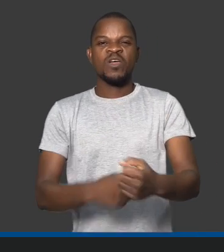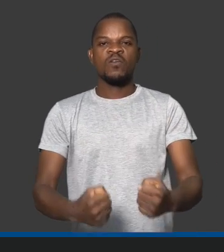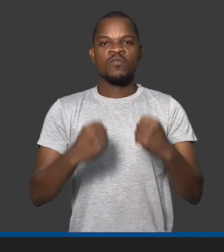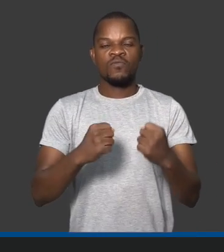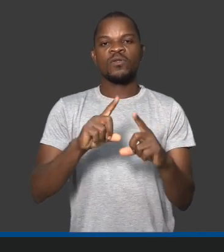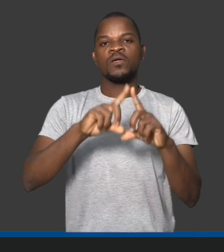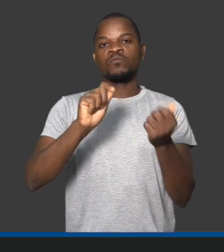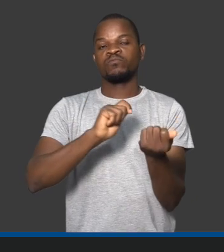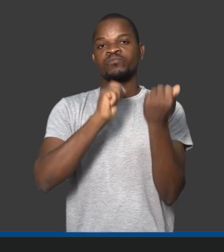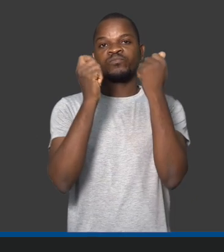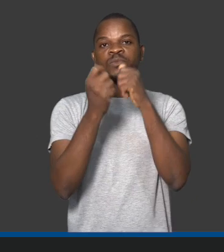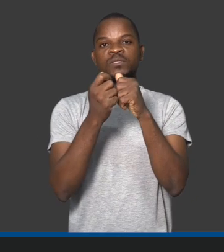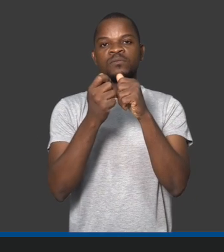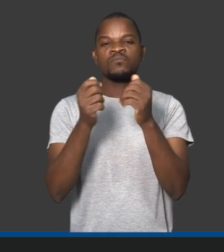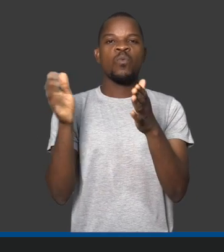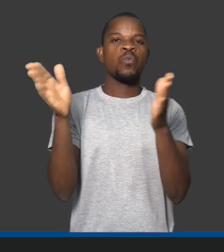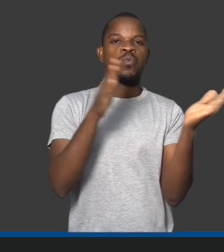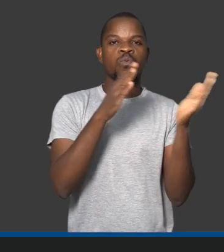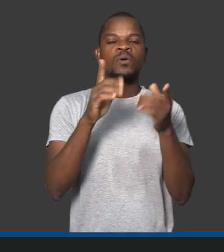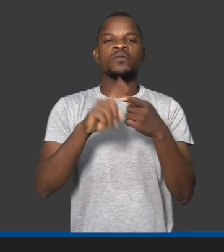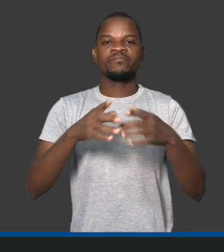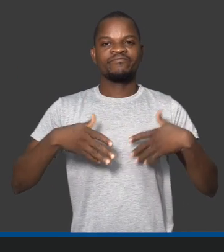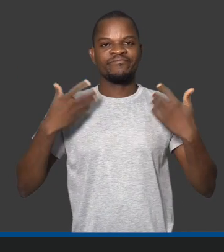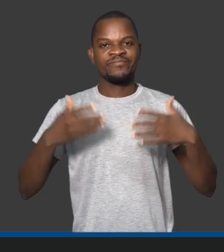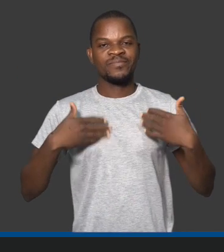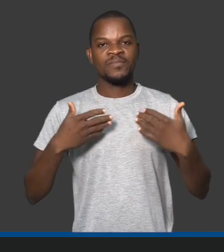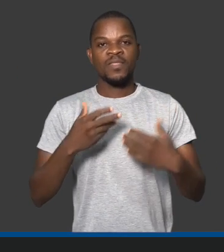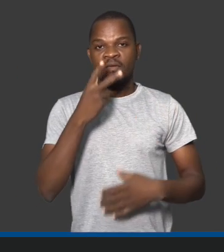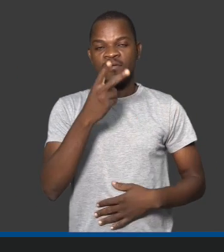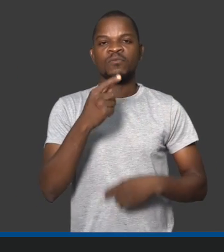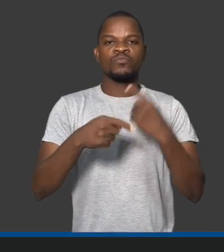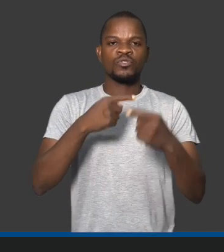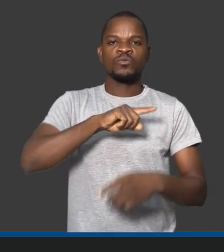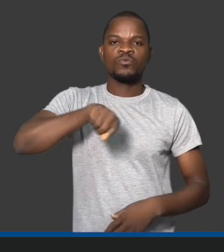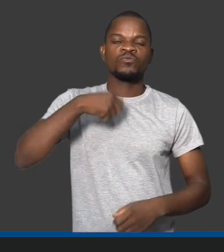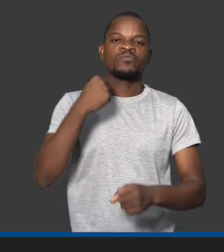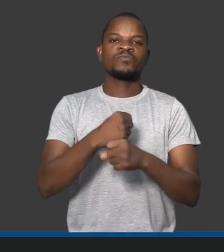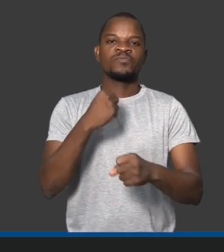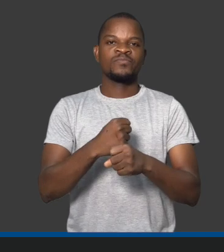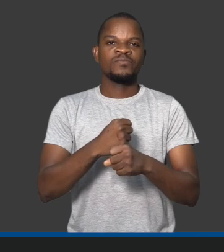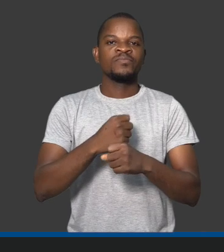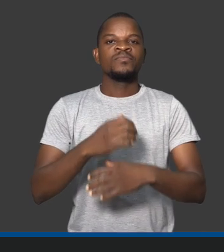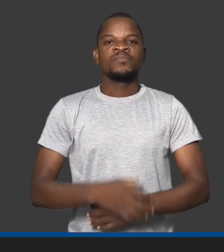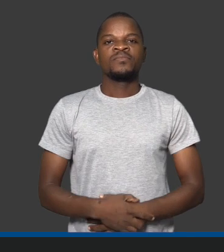de resíliência e de preparação para os mudanços que afetam esse país tão difícil. Então,